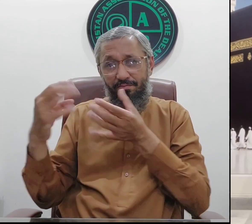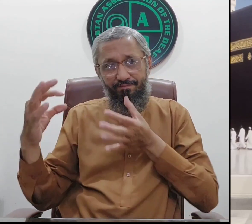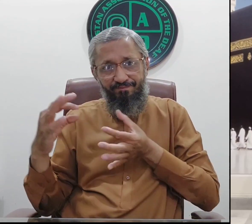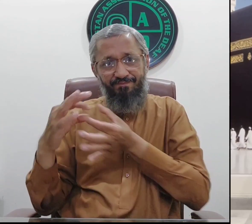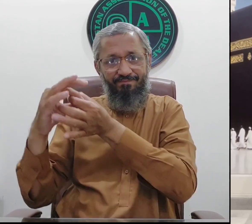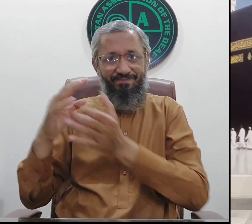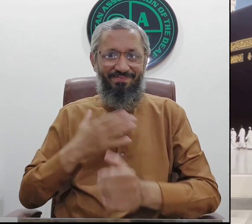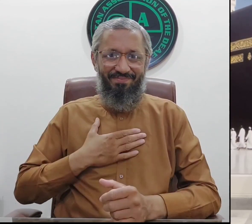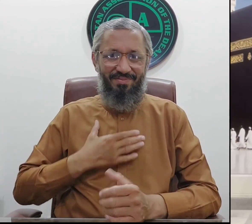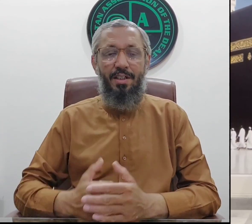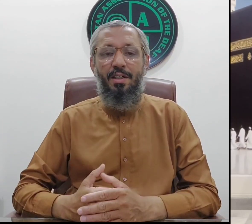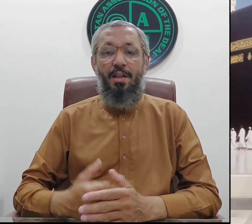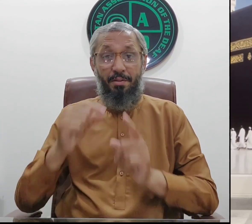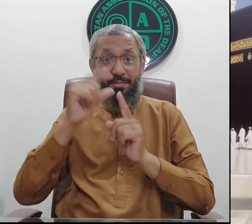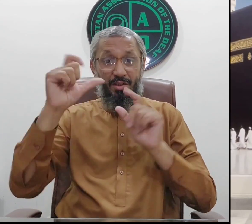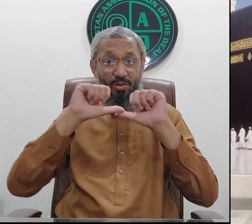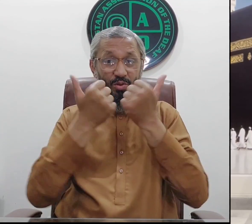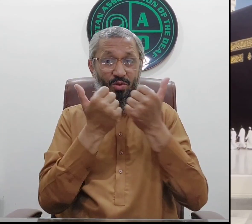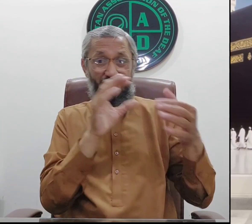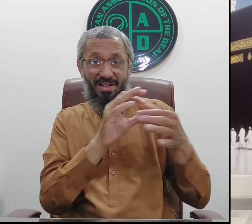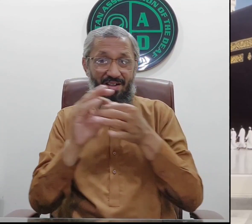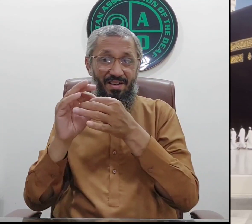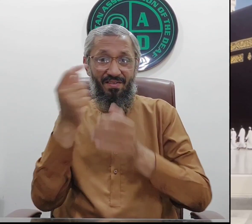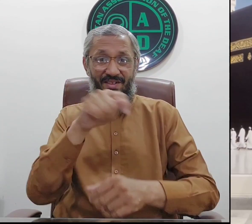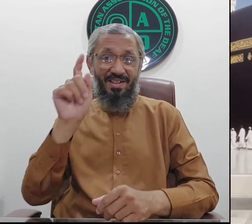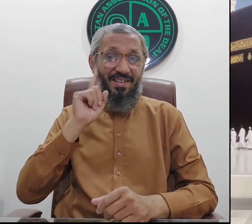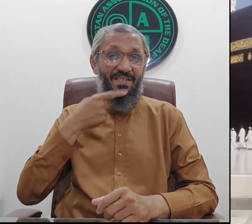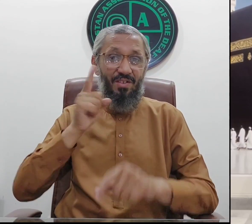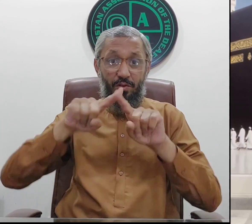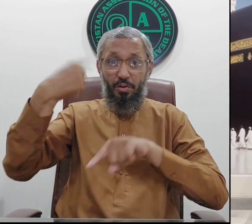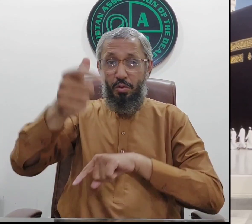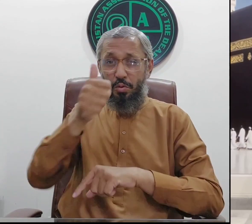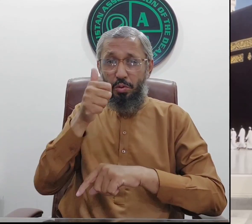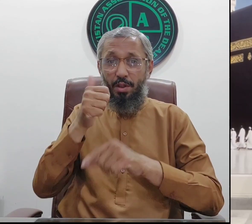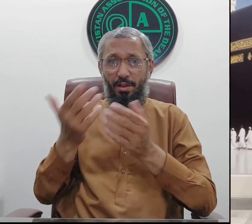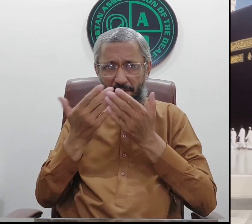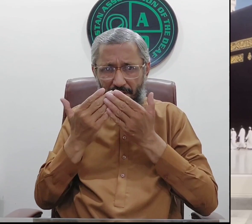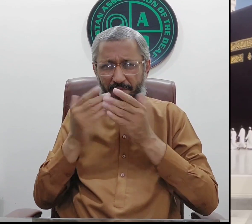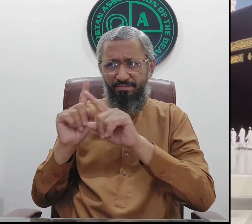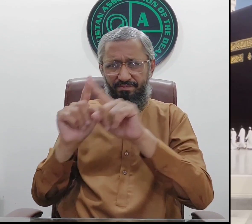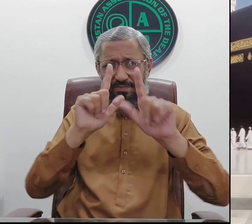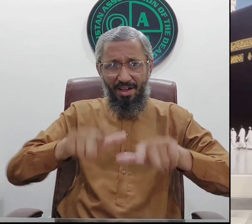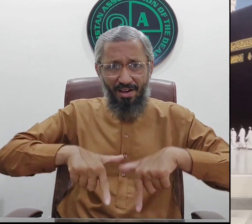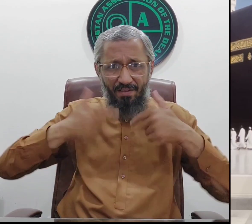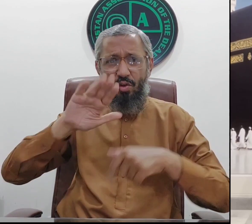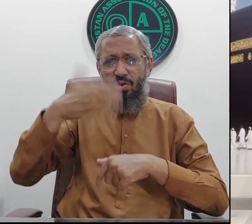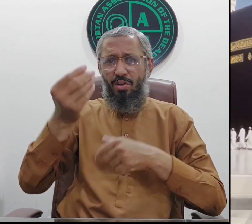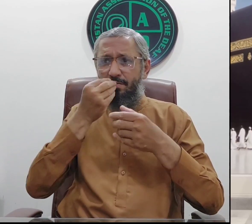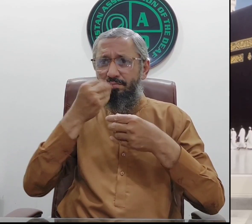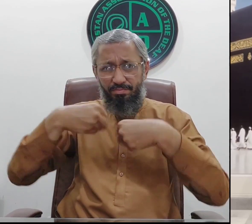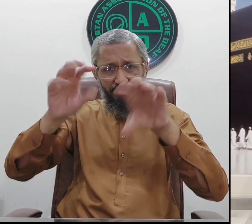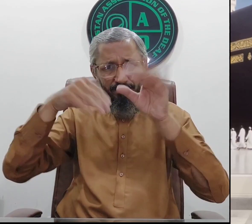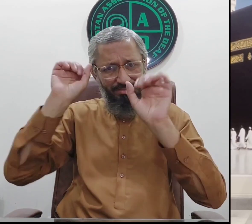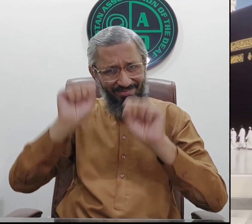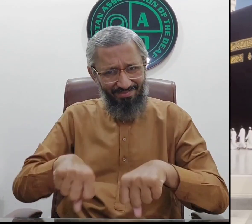پاکستان ایسوسییشن آف دی دیف سماعت سے محروم افراد کے لیے مہترین تعلیم